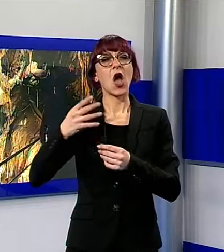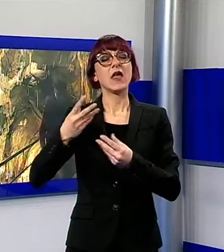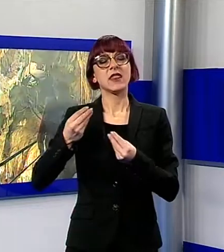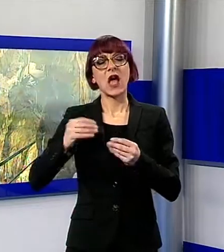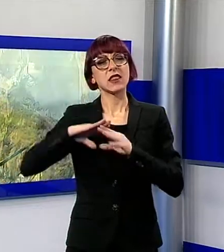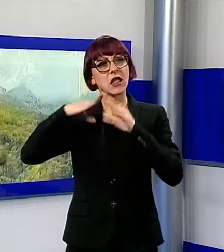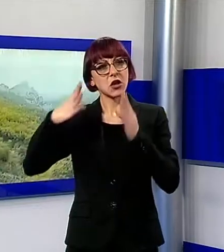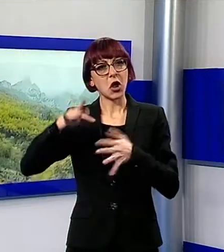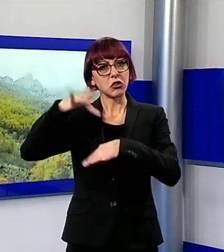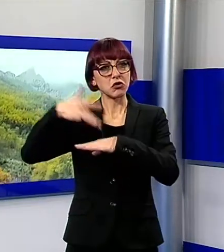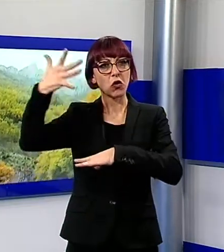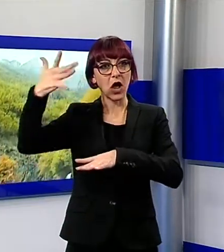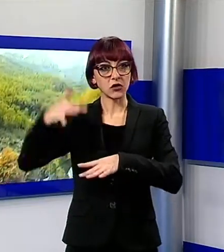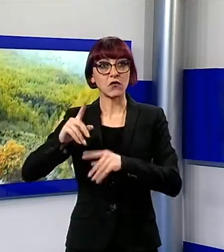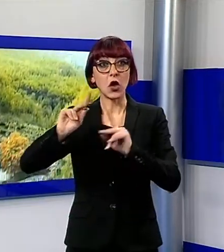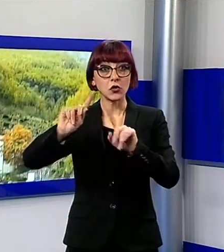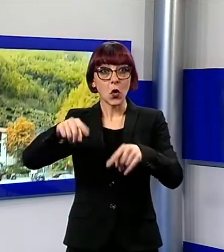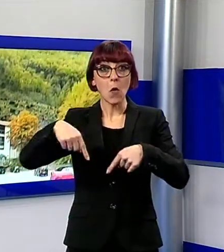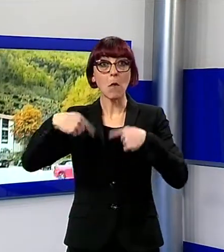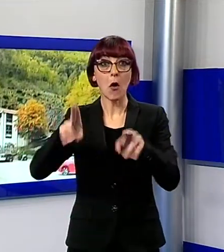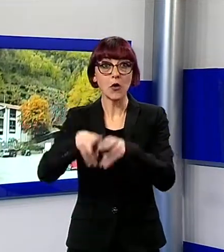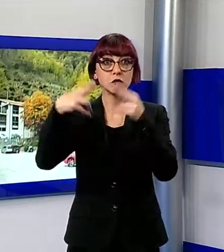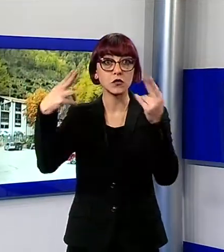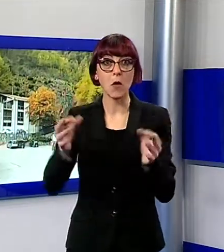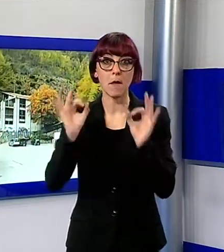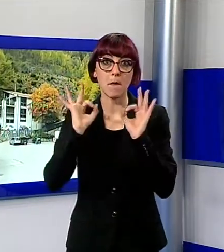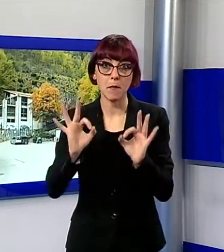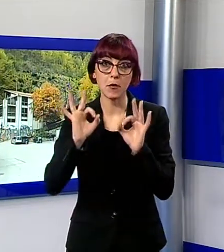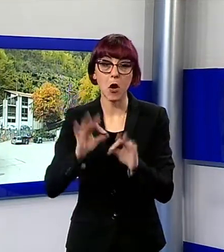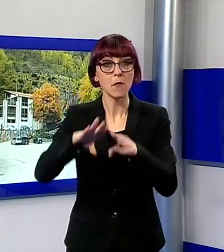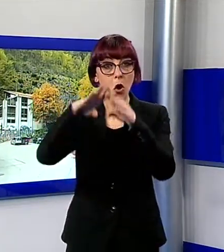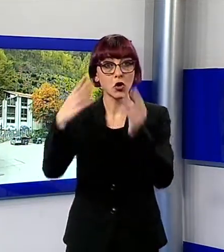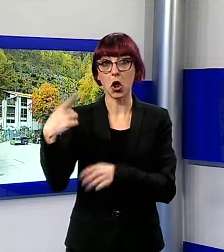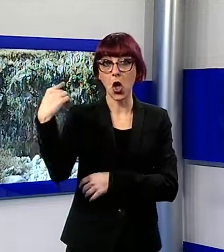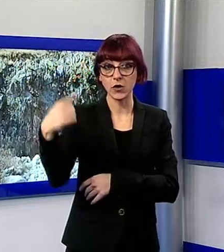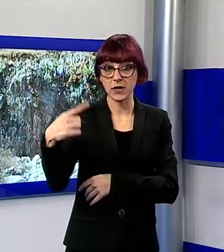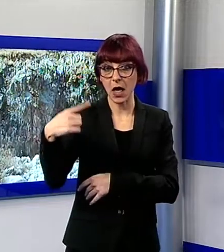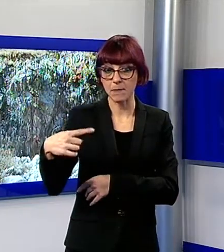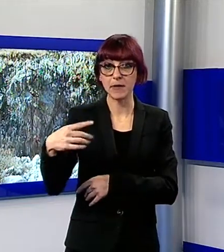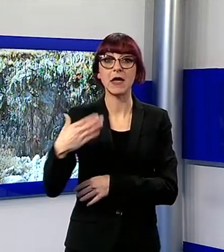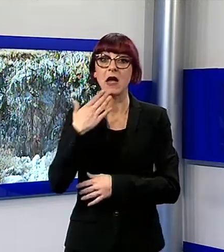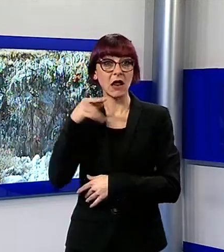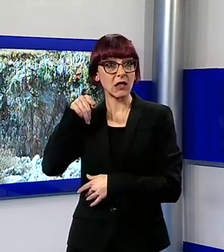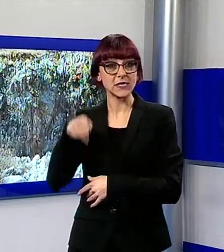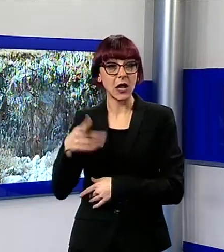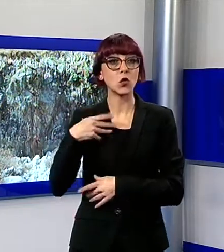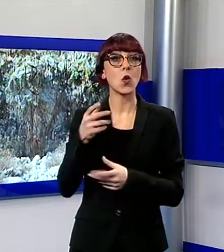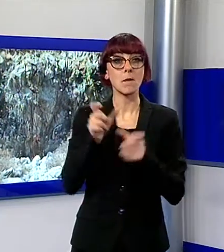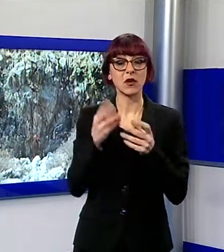che gli ha permesso di avvicinare migliaia di persone alla conoscenza del mondo sotterraneo. Questo era l'ingresso della Grotta oltre